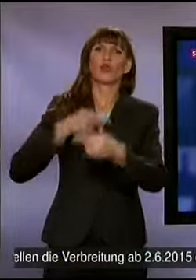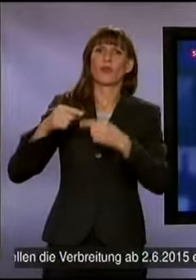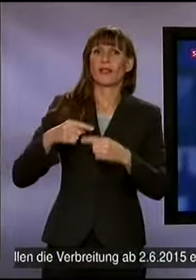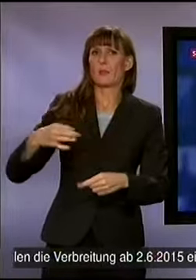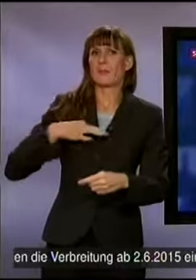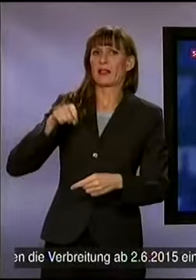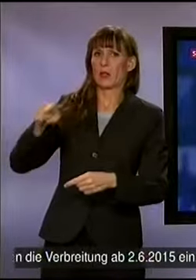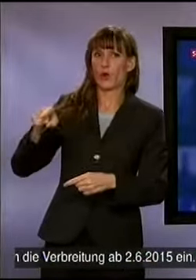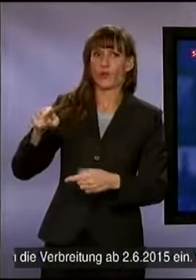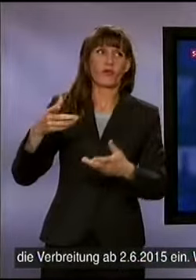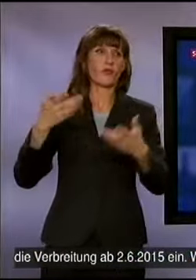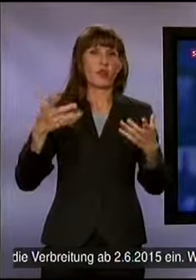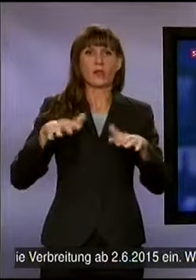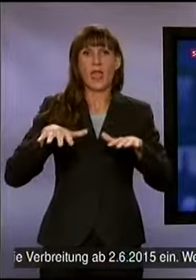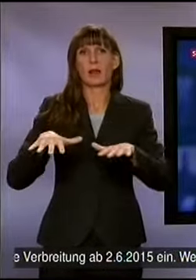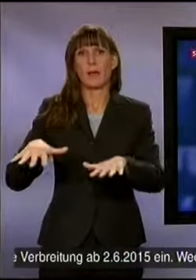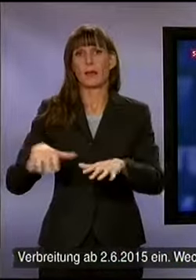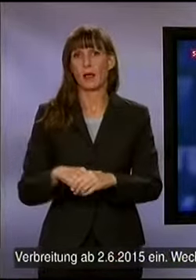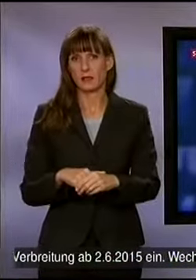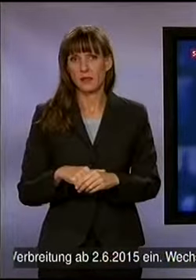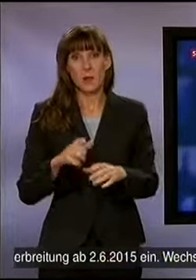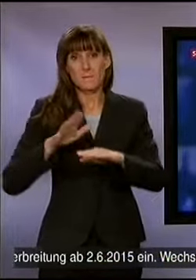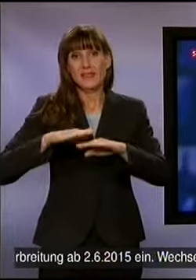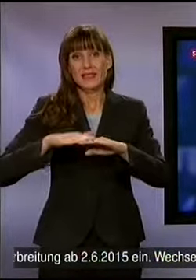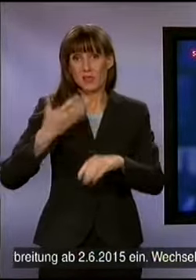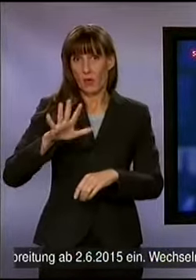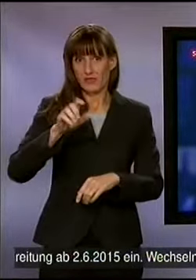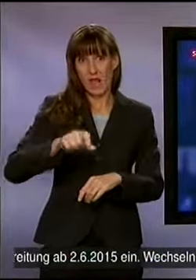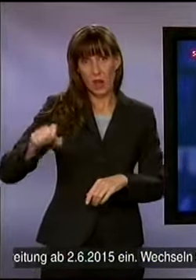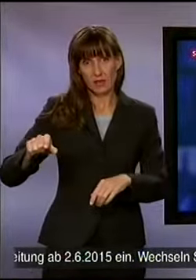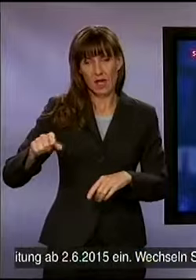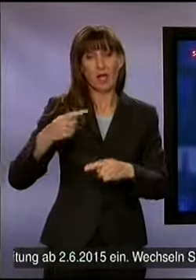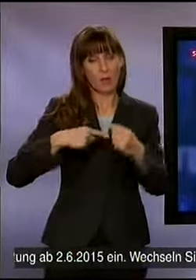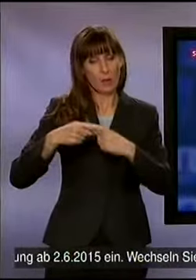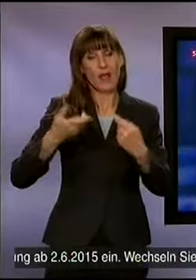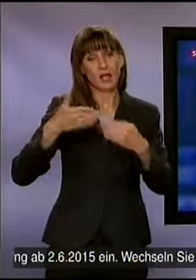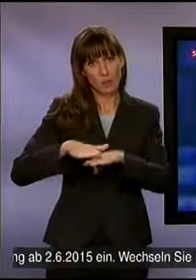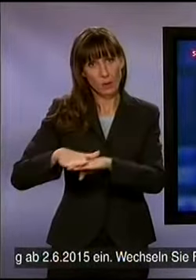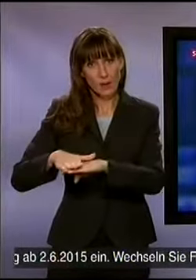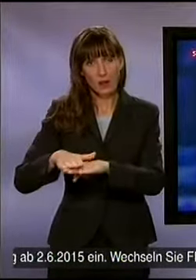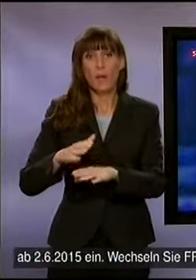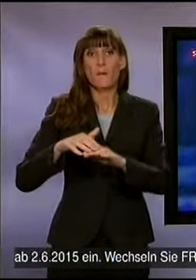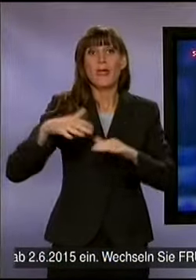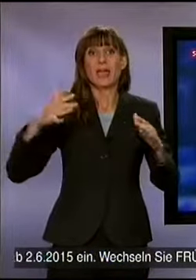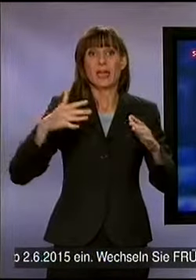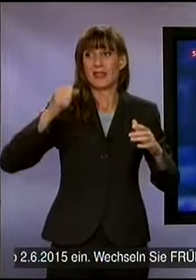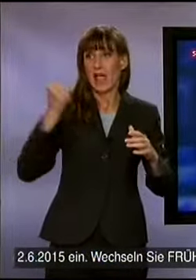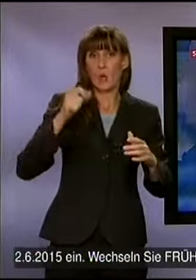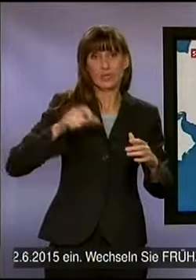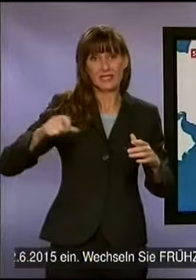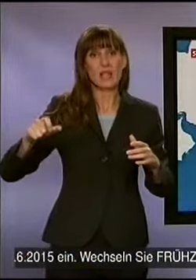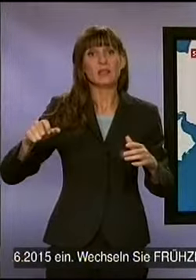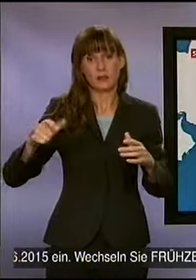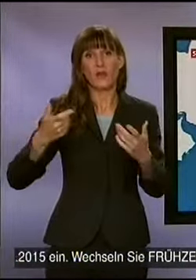von einem starken Beben heimgesucht worden. Mindestens 50 Menschen sind ums Leben gekommen. Mehr als 1.000 sind verletzt worden.